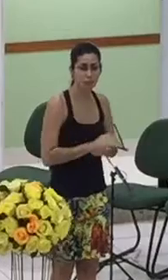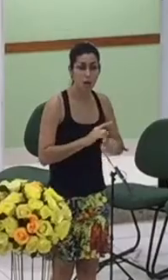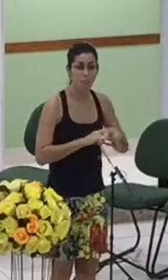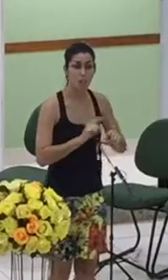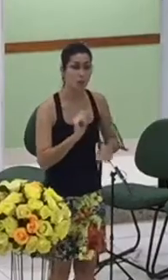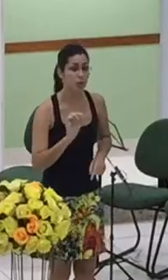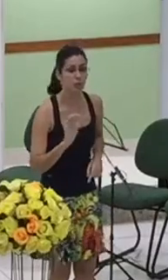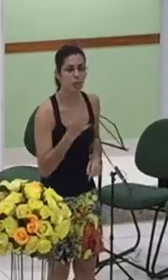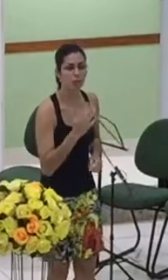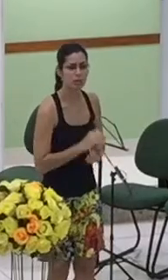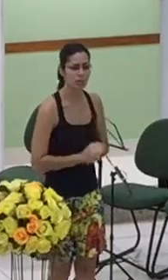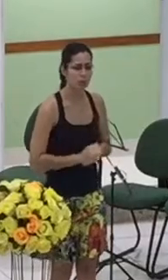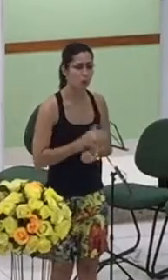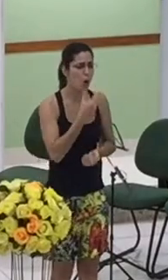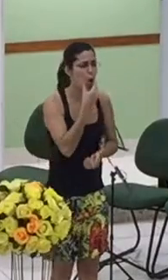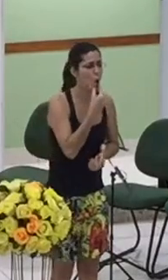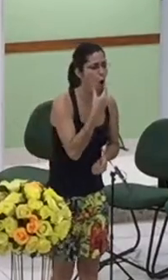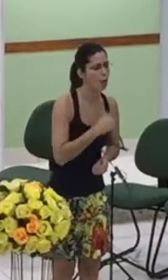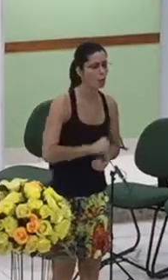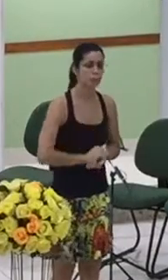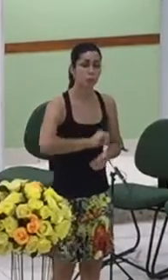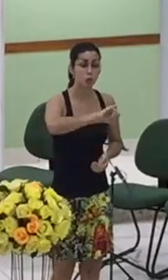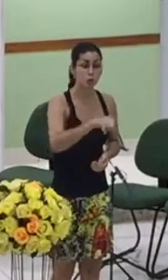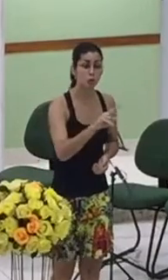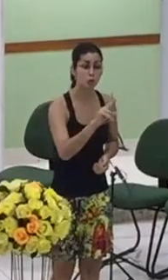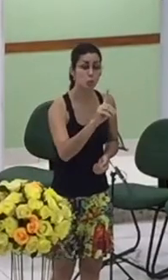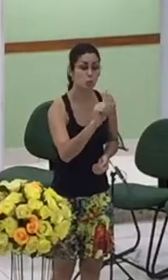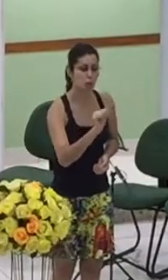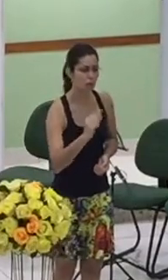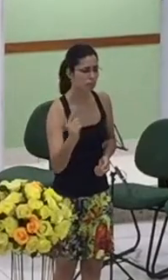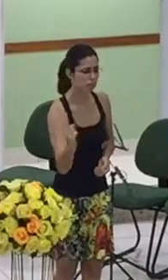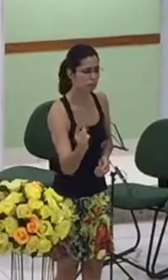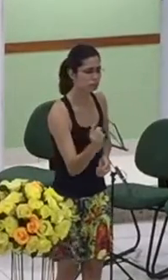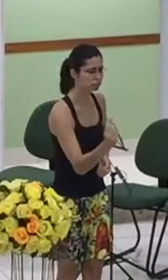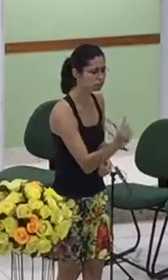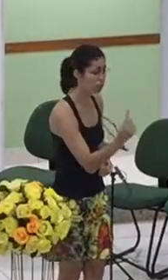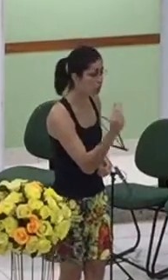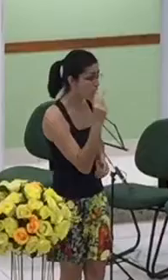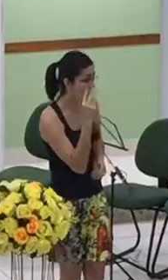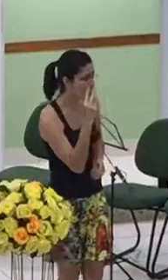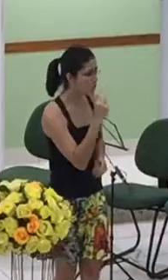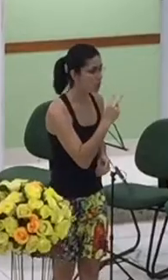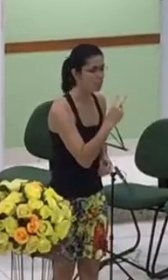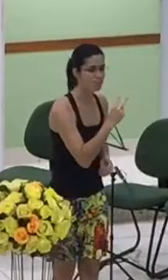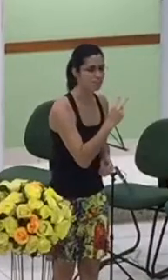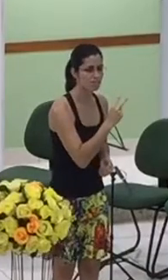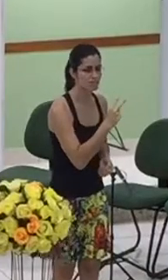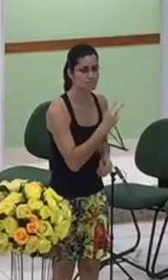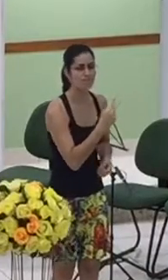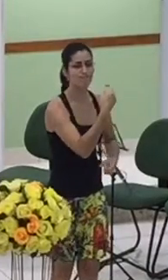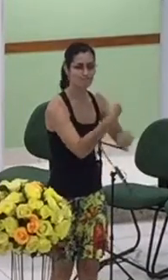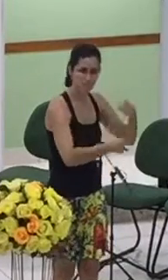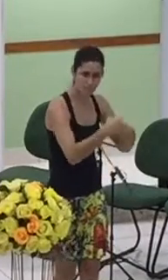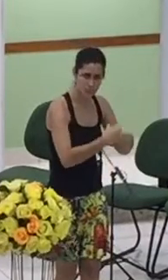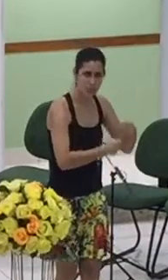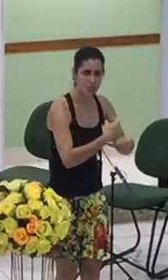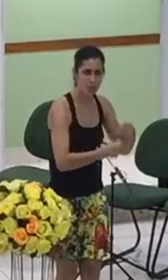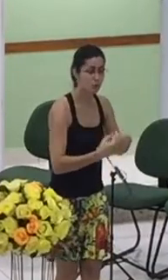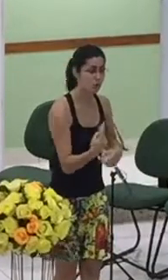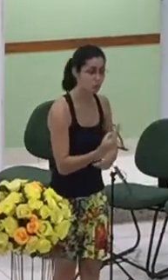integridade judá está passando tem relações com ela e ela engravida e para se assegurar ela tinha pego